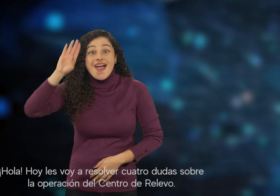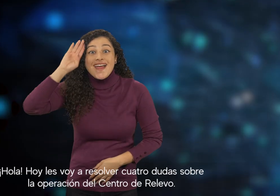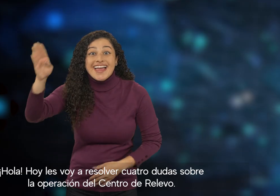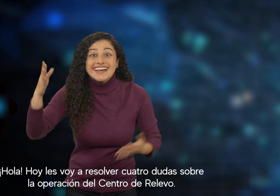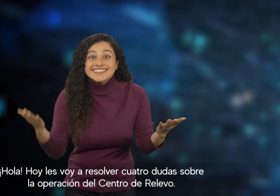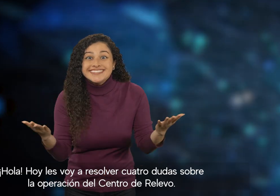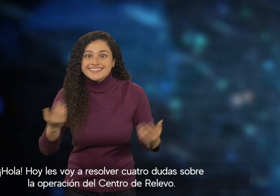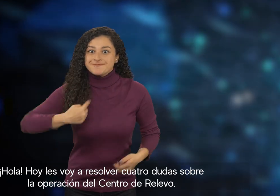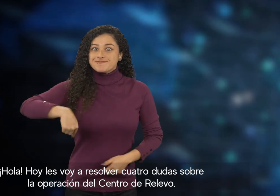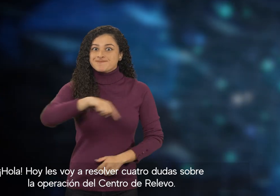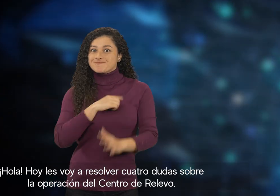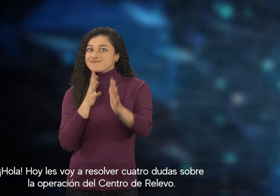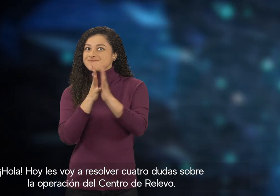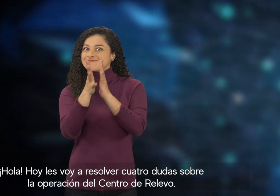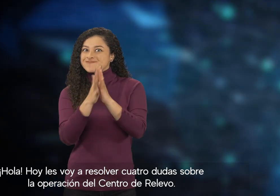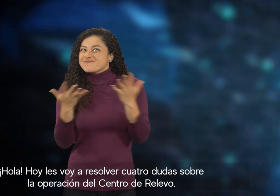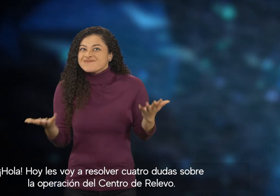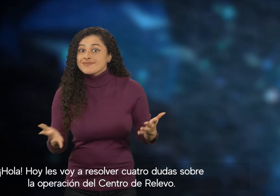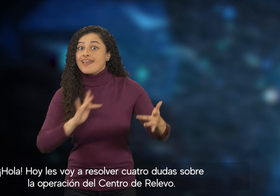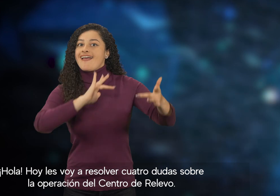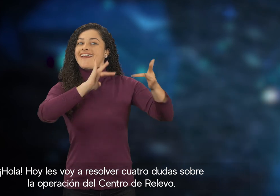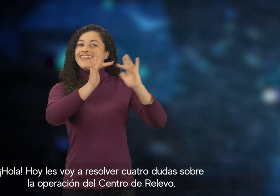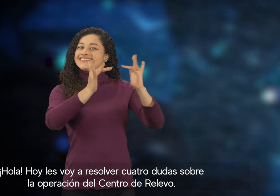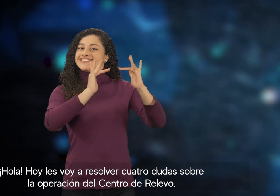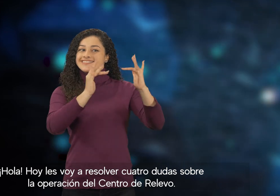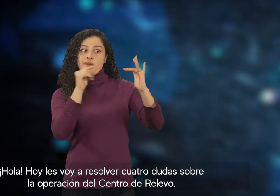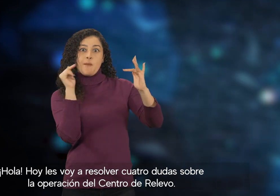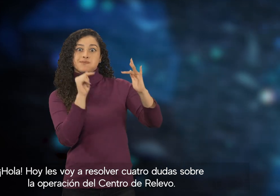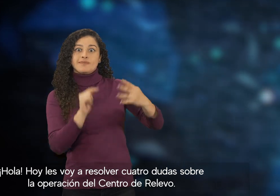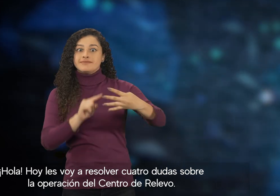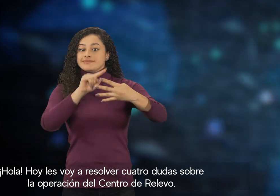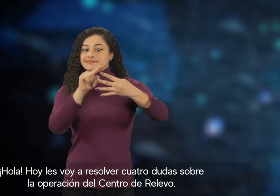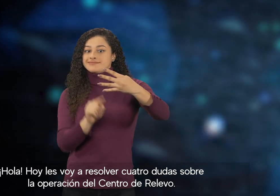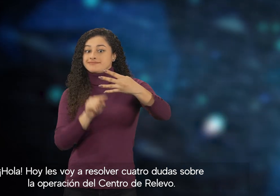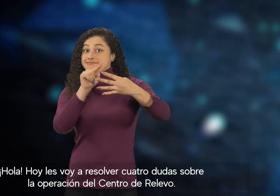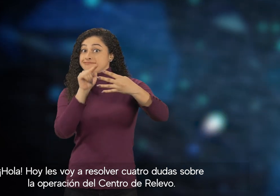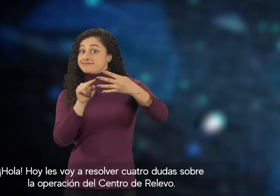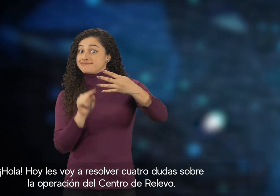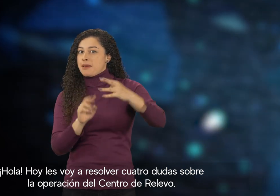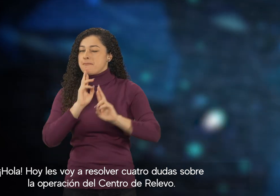Hola, hoy les voy a resolver cuatro dudas sobre la operación del centro de relevo.